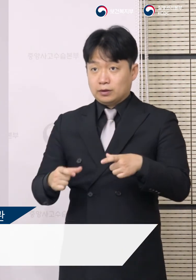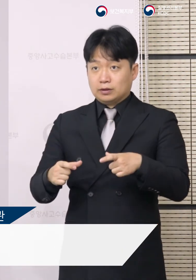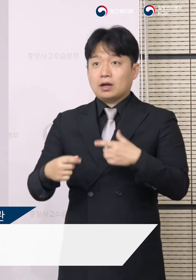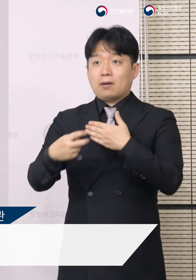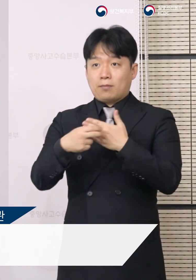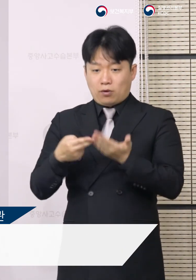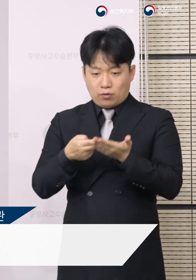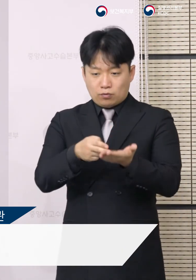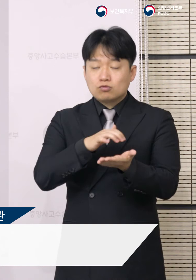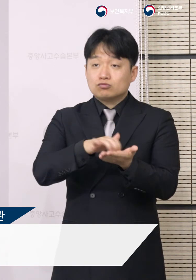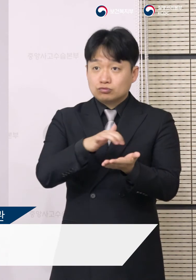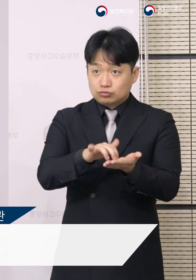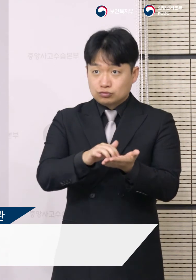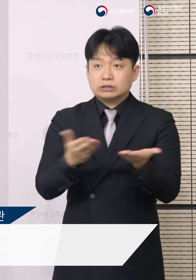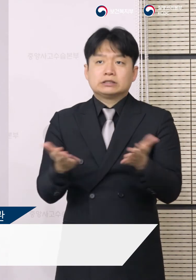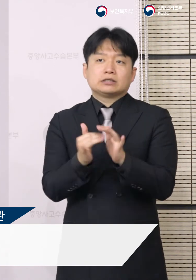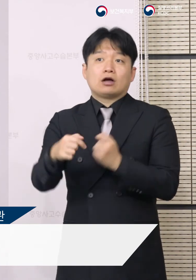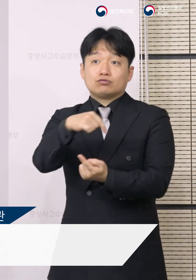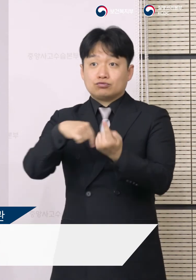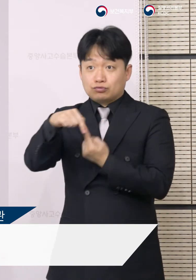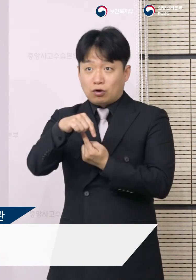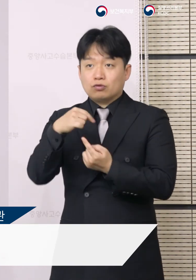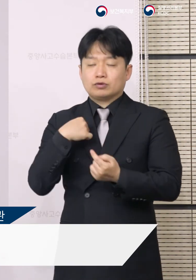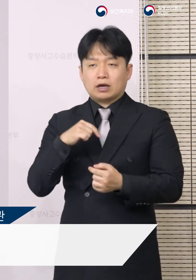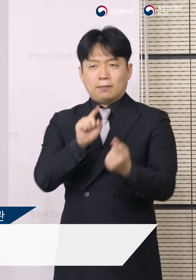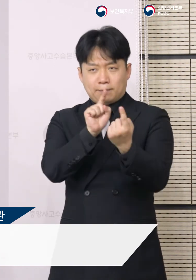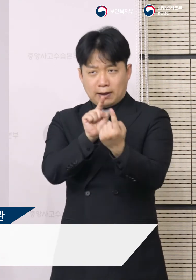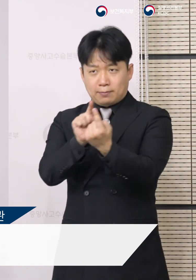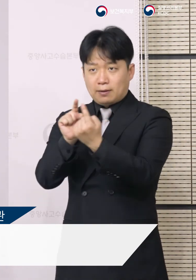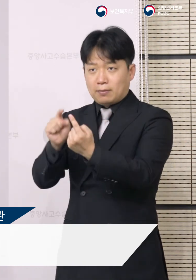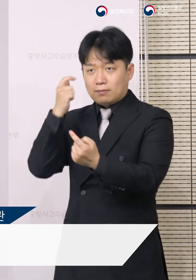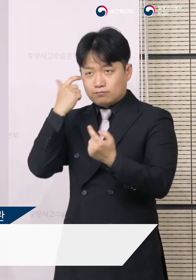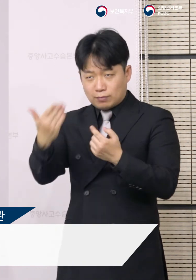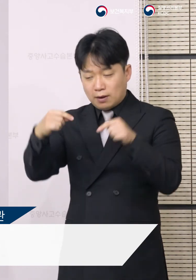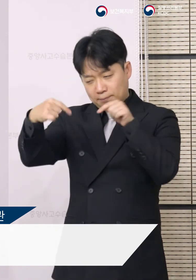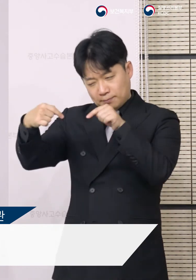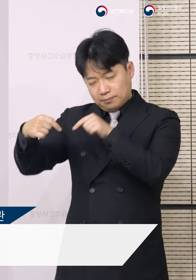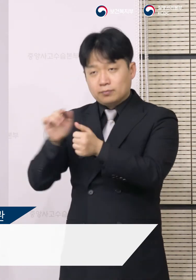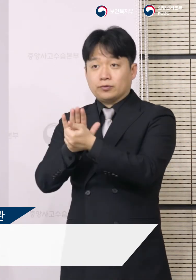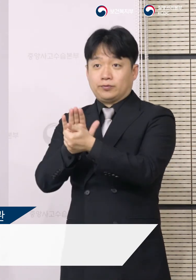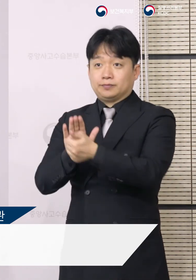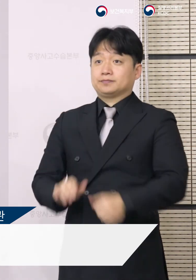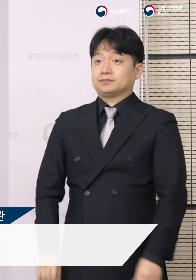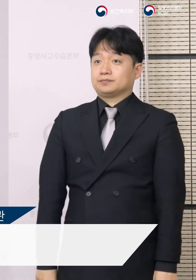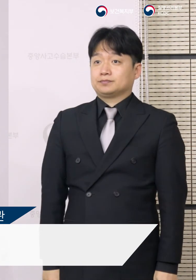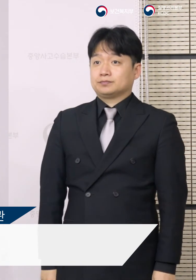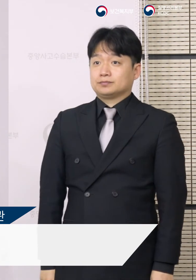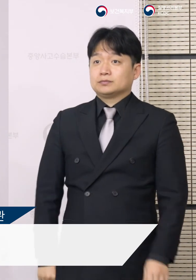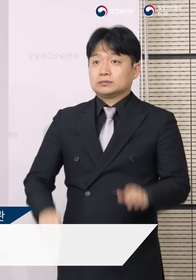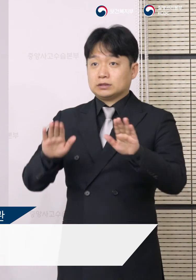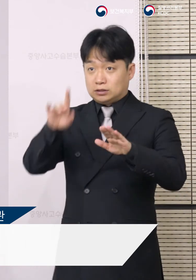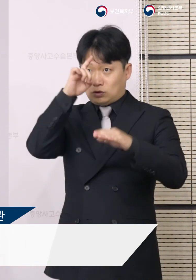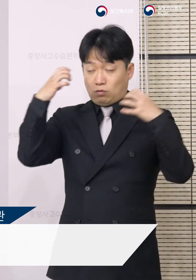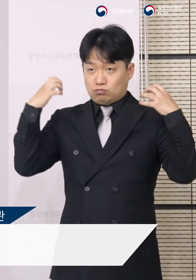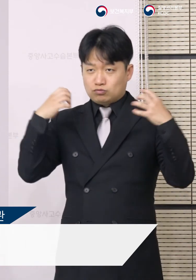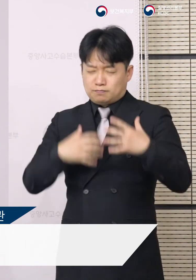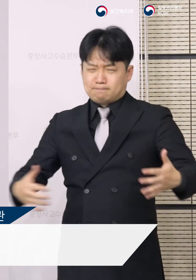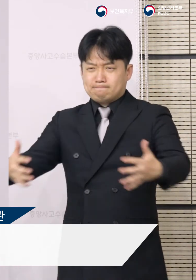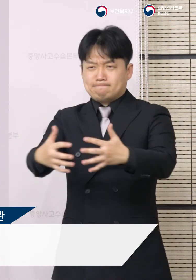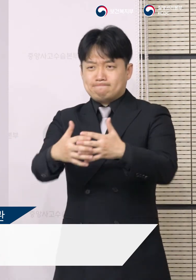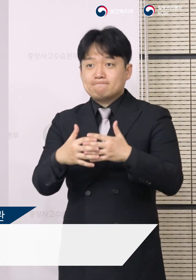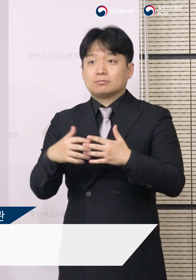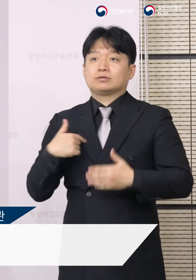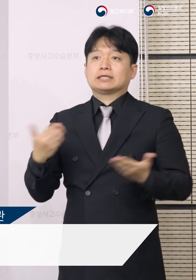인력 운영 계획에 대하여 1대1 점검을 실시할 예정입니다. 정부는 범정부적인 모든